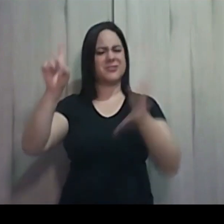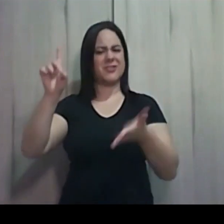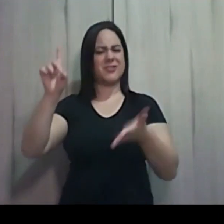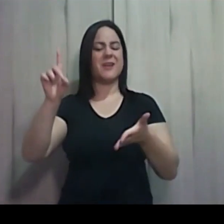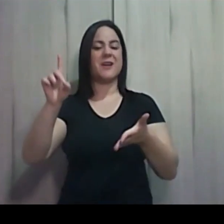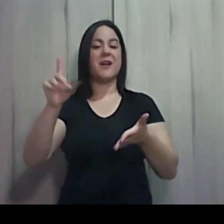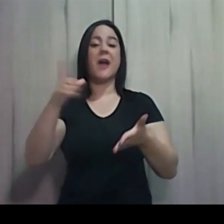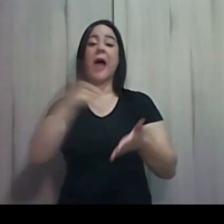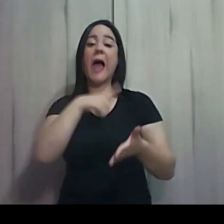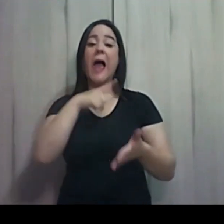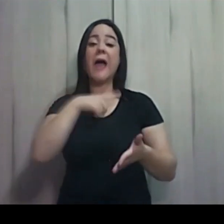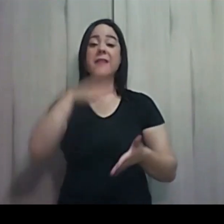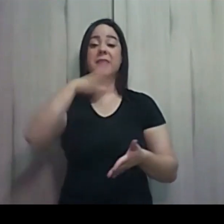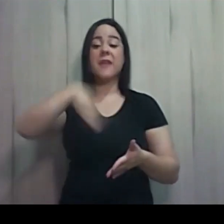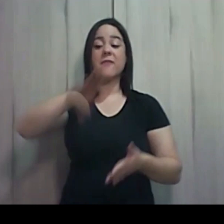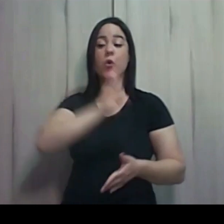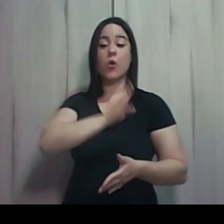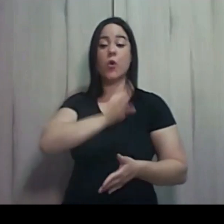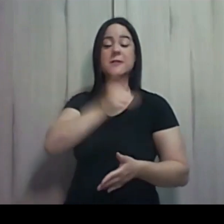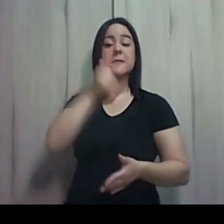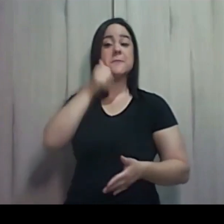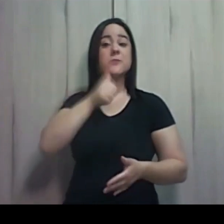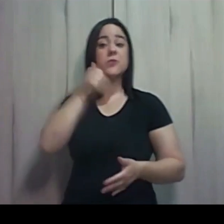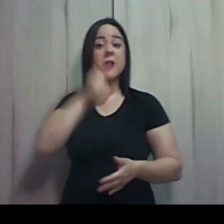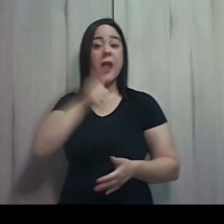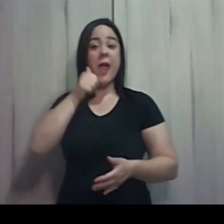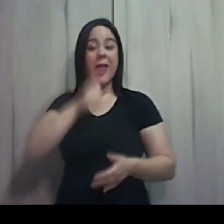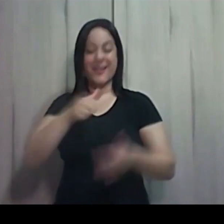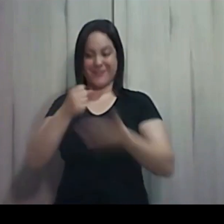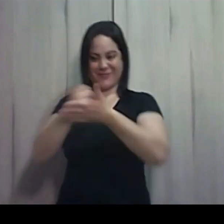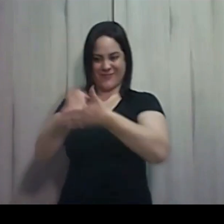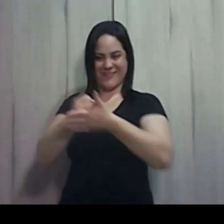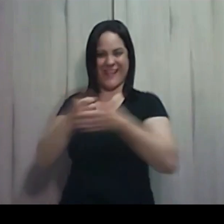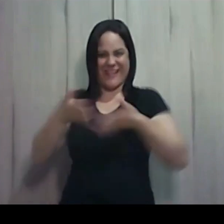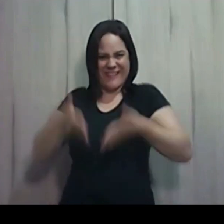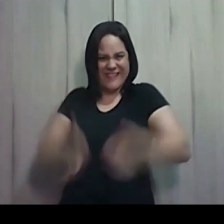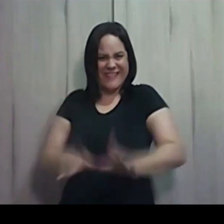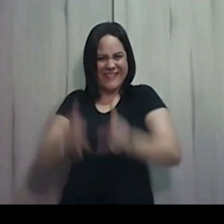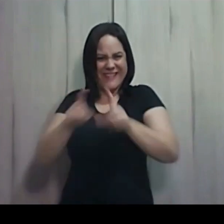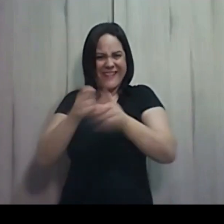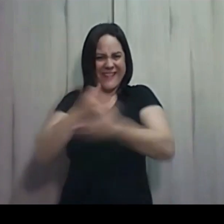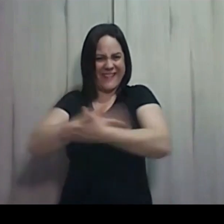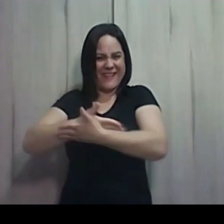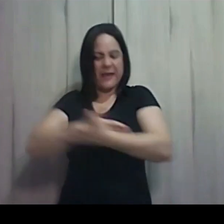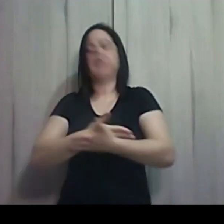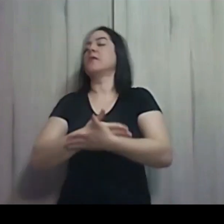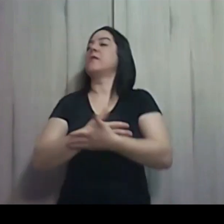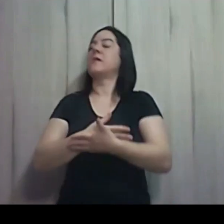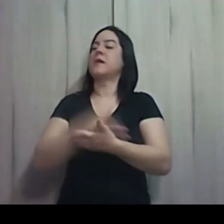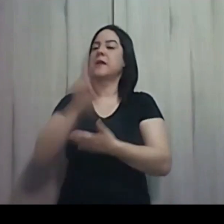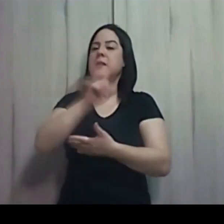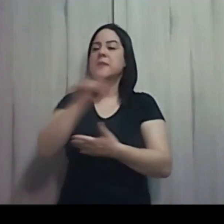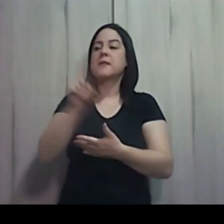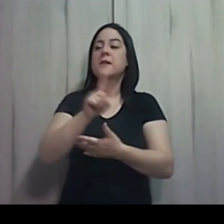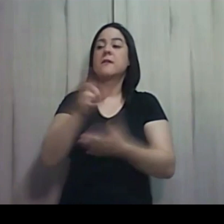coração das parteiras. Não permitiu que elas praticassem todo o mal que Faraó queria que elas praticassem.